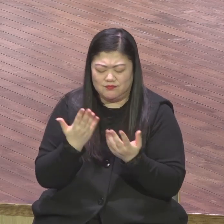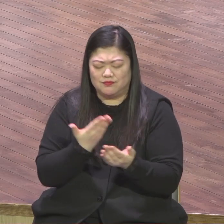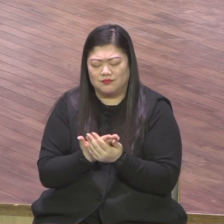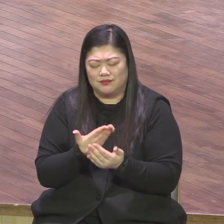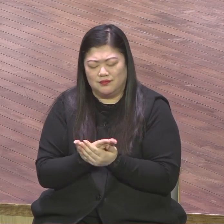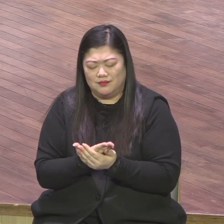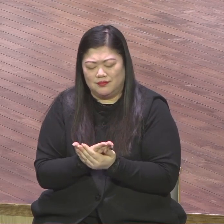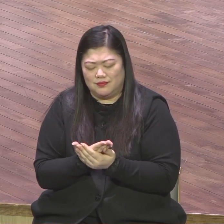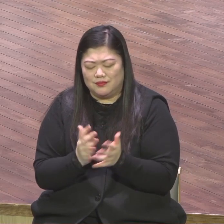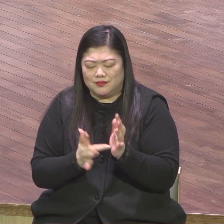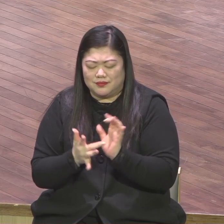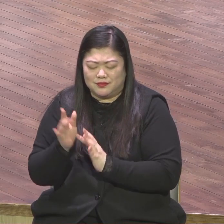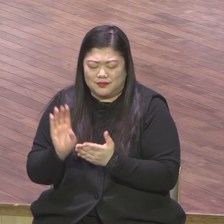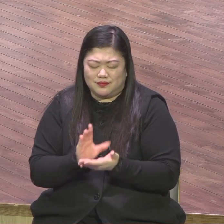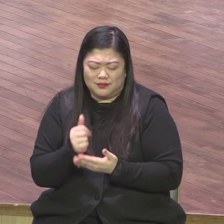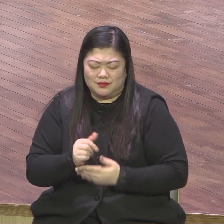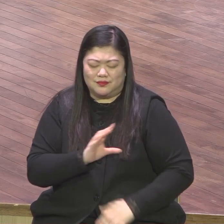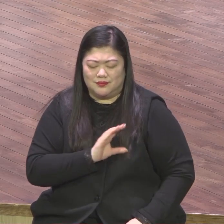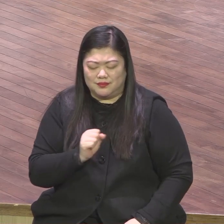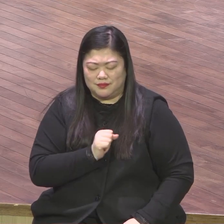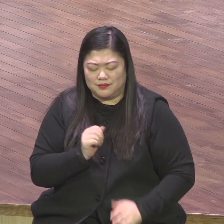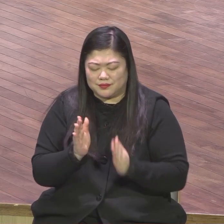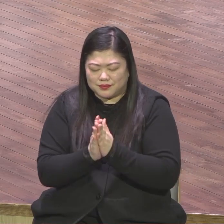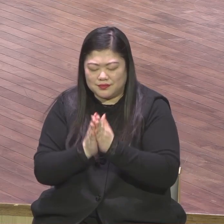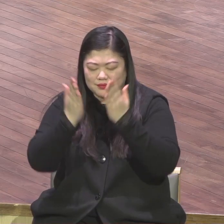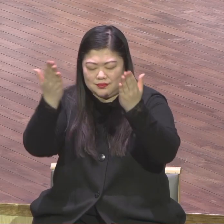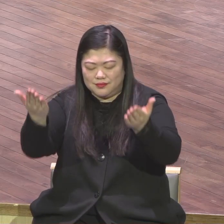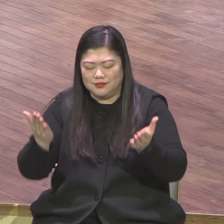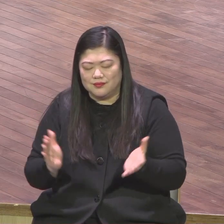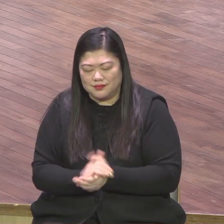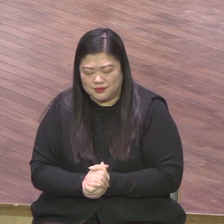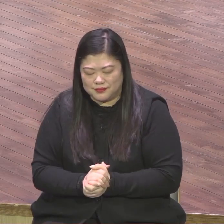예수 거스러움 받도록 기도합니다 아멘